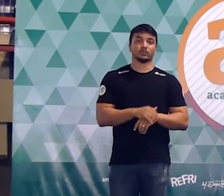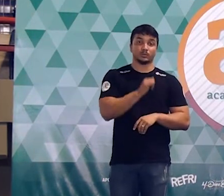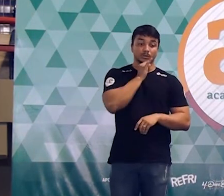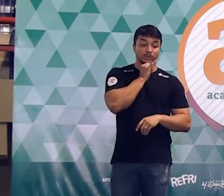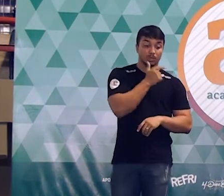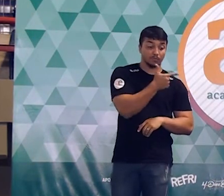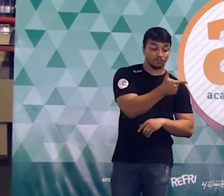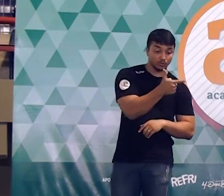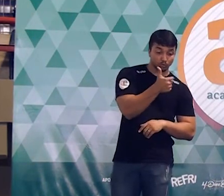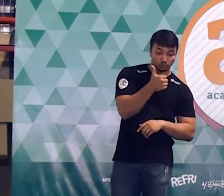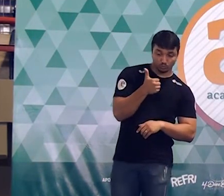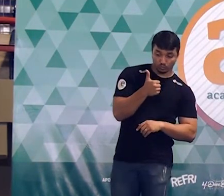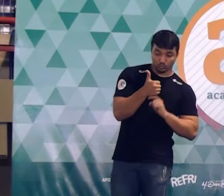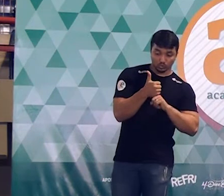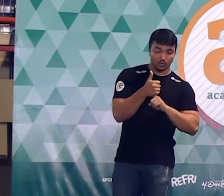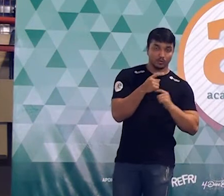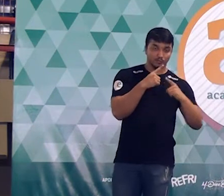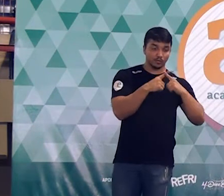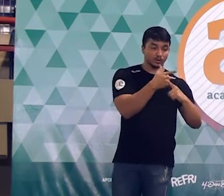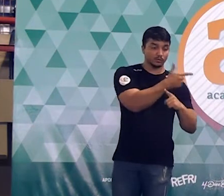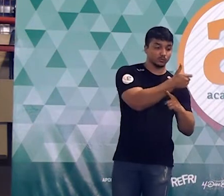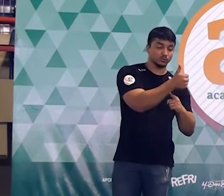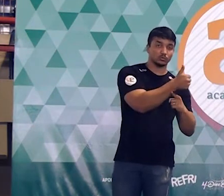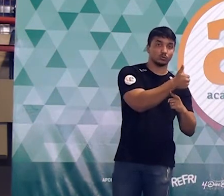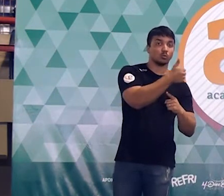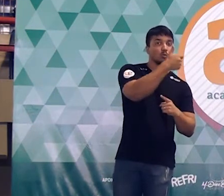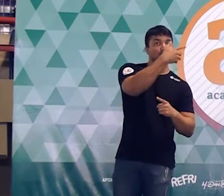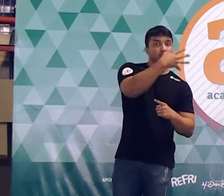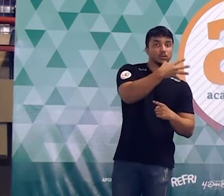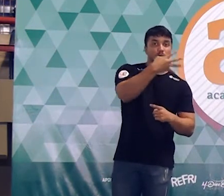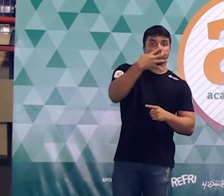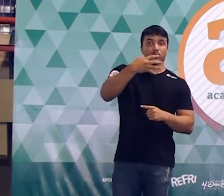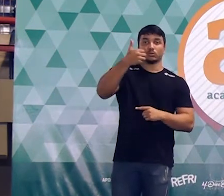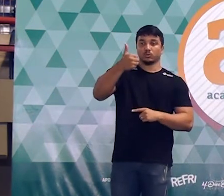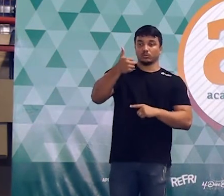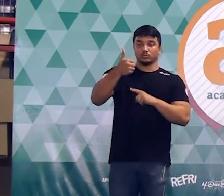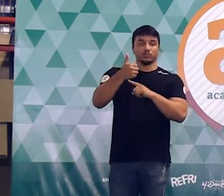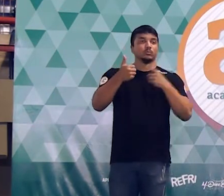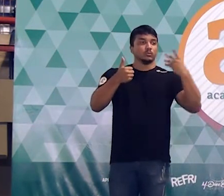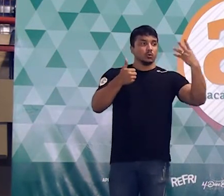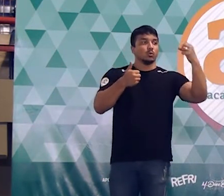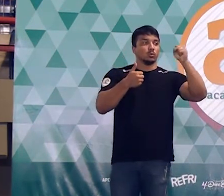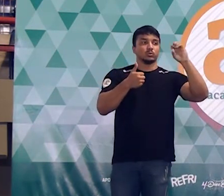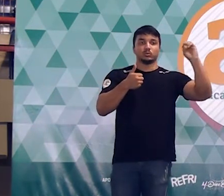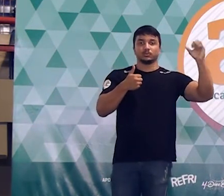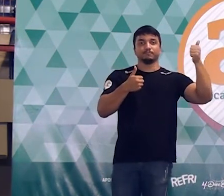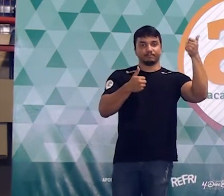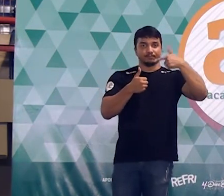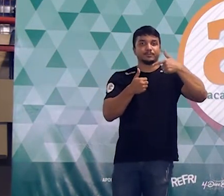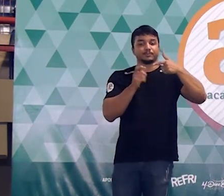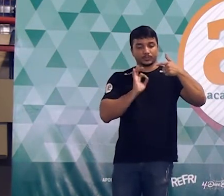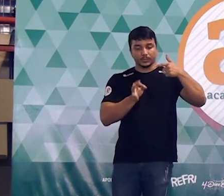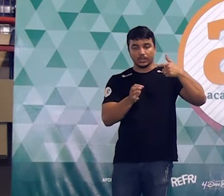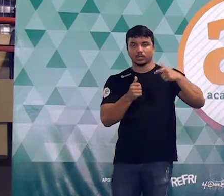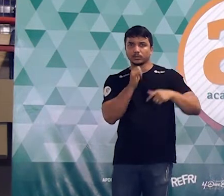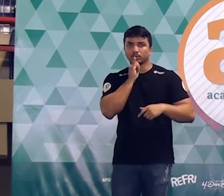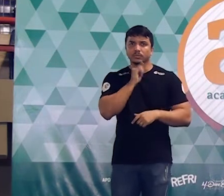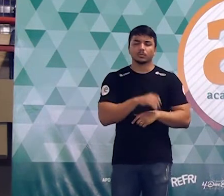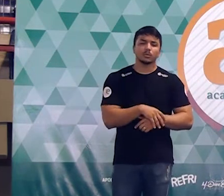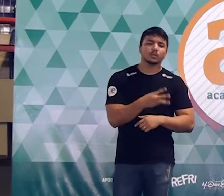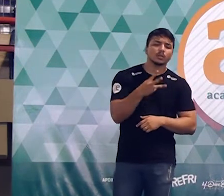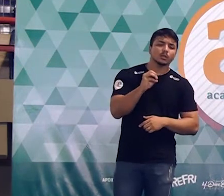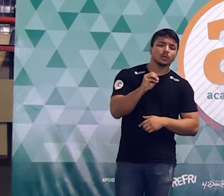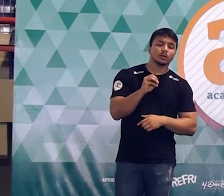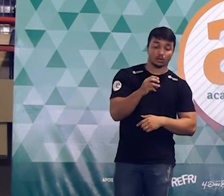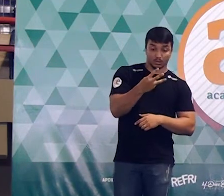vinte e um, vinte e um vezes vinte e um dá quatrocentos e quarenta e um. é menor do que oitocentos. Está certo. E se fosse trinta, Alexandre?